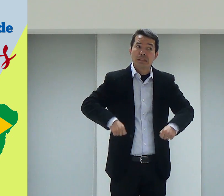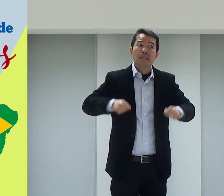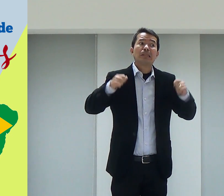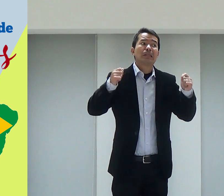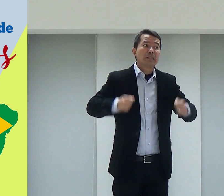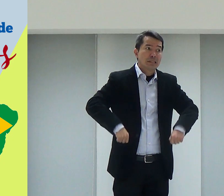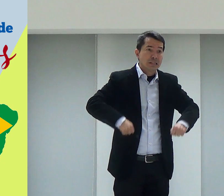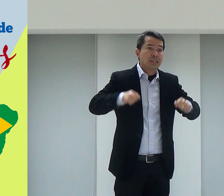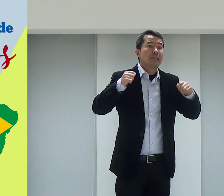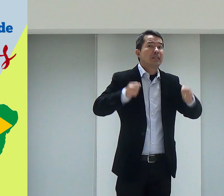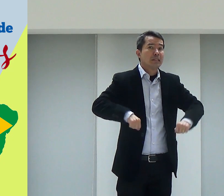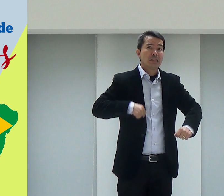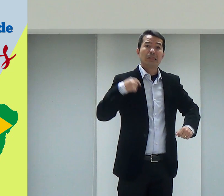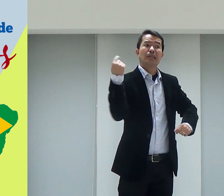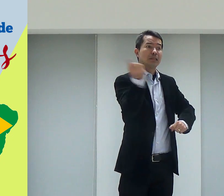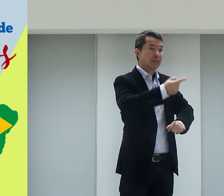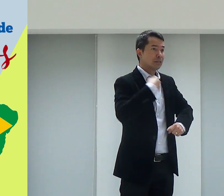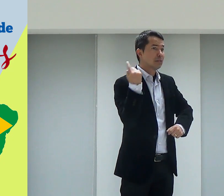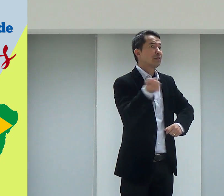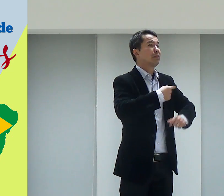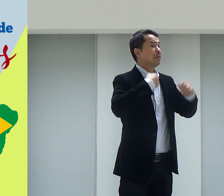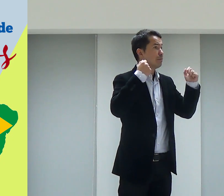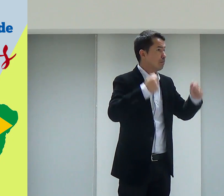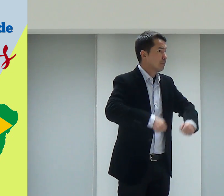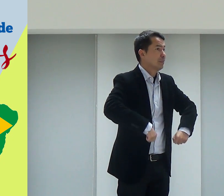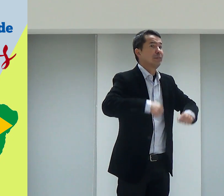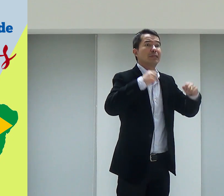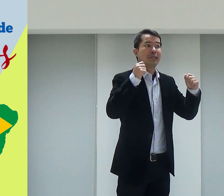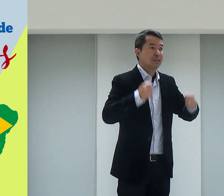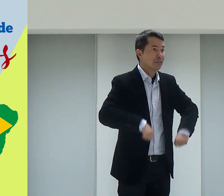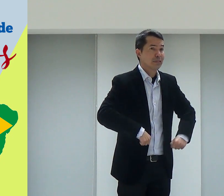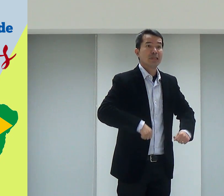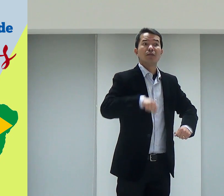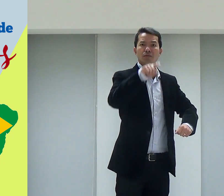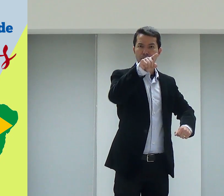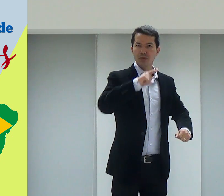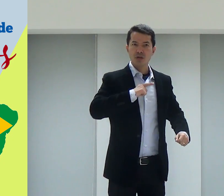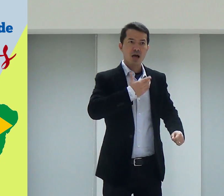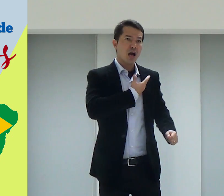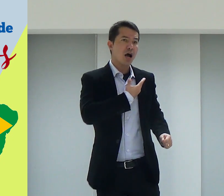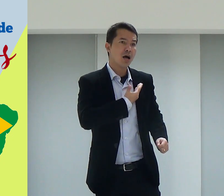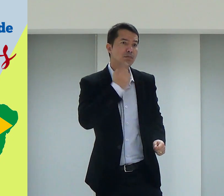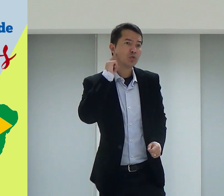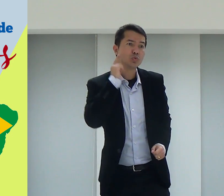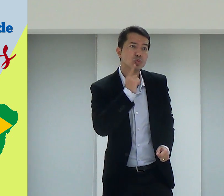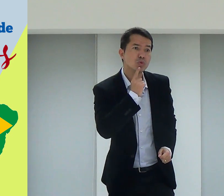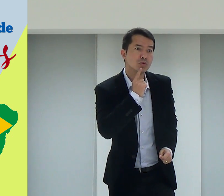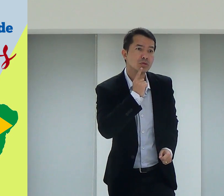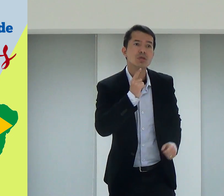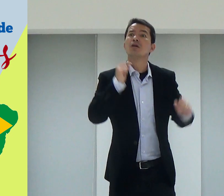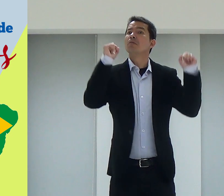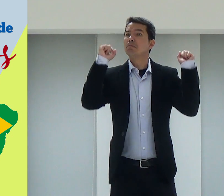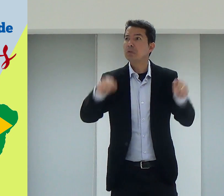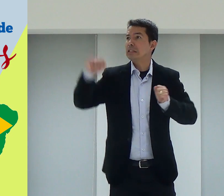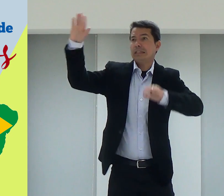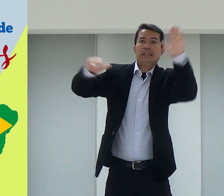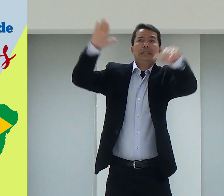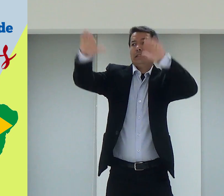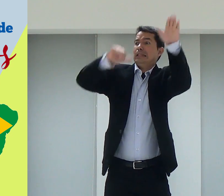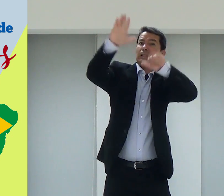Né? A gente precisa, sim. Todos nós aqui. Nós precisamos. Você, tem amigo surdo? Sim,